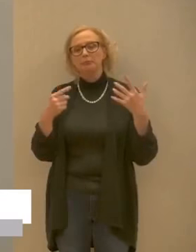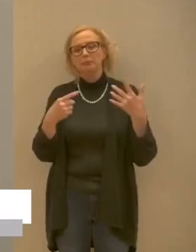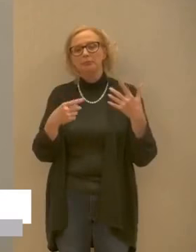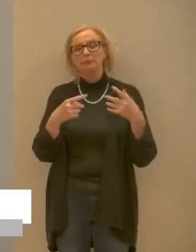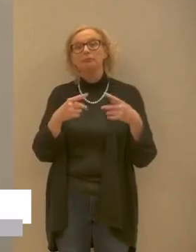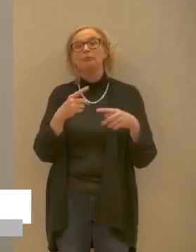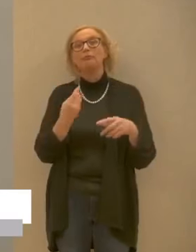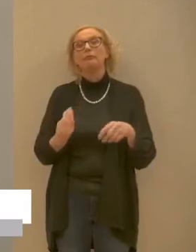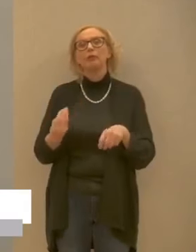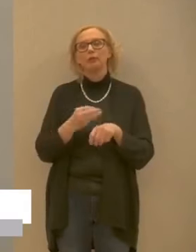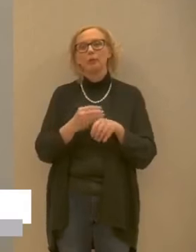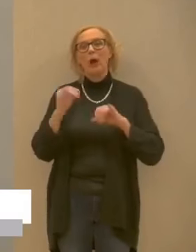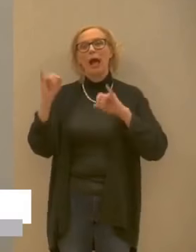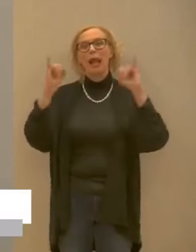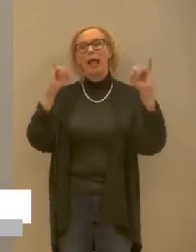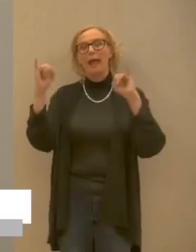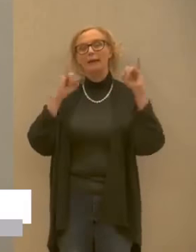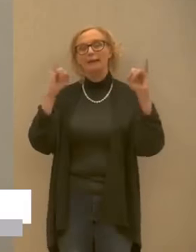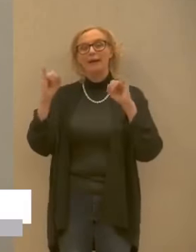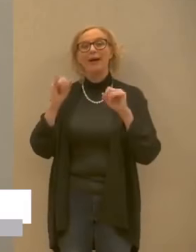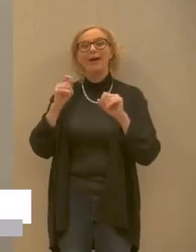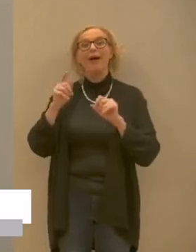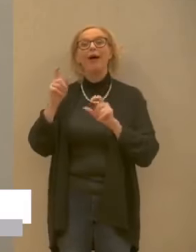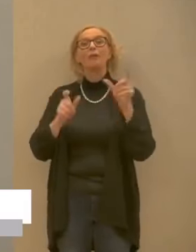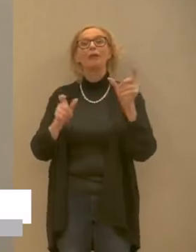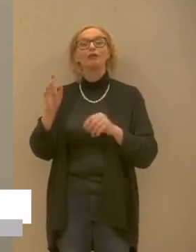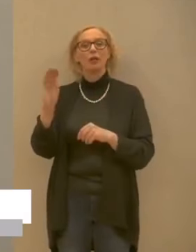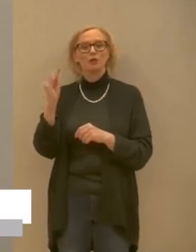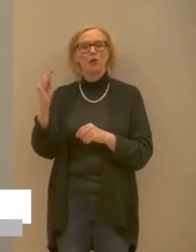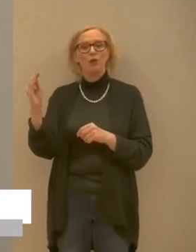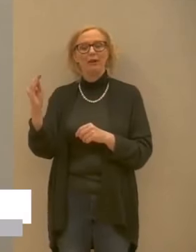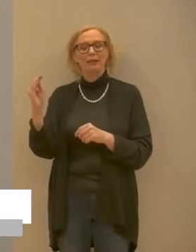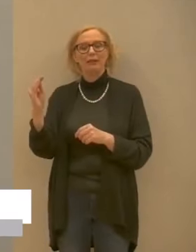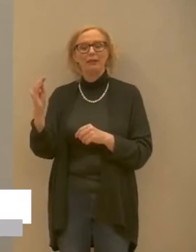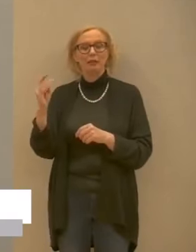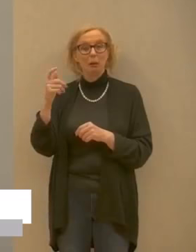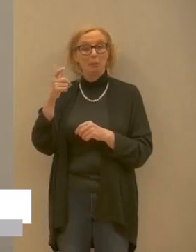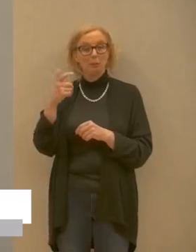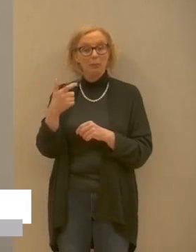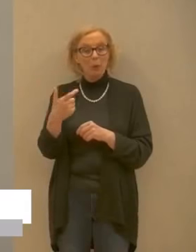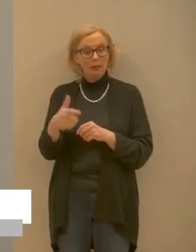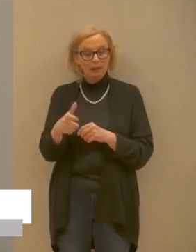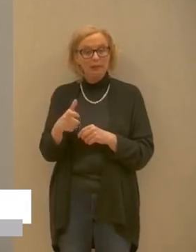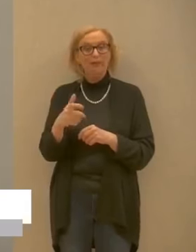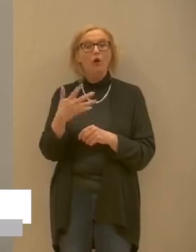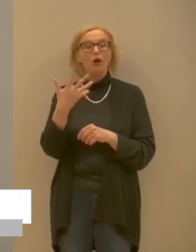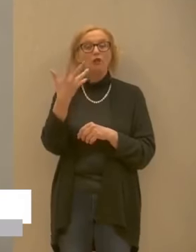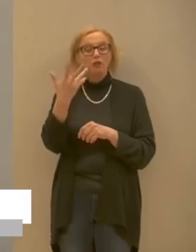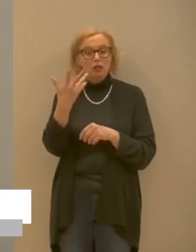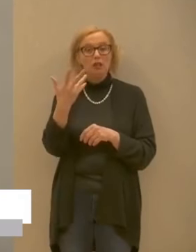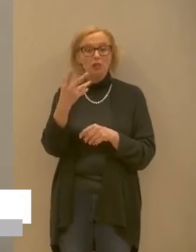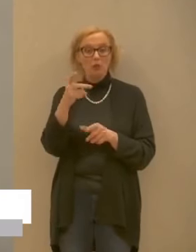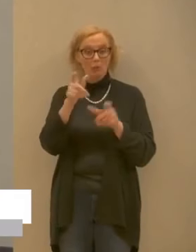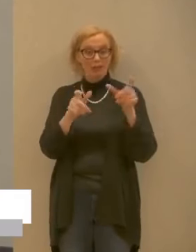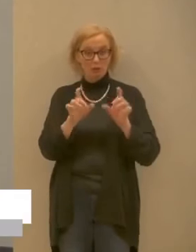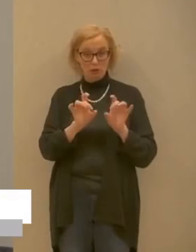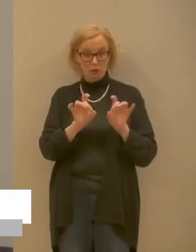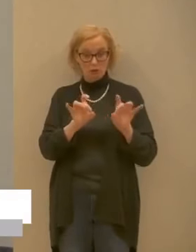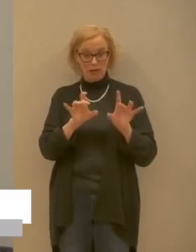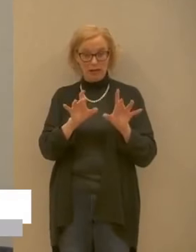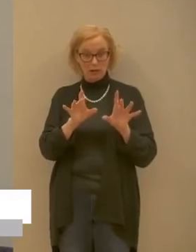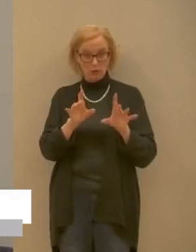alert per la popolazione giovane in quanto abbiamo cinque nuovi casi in